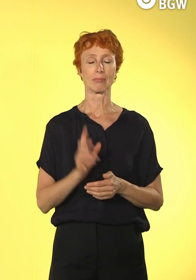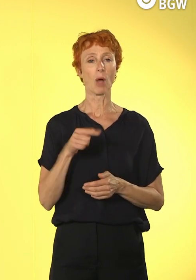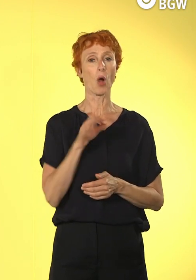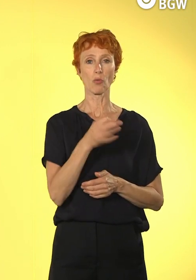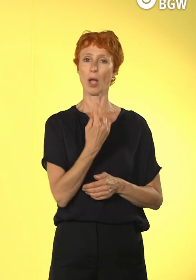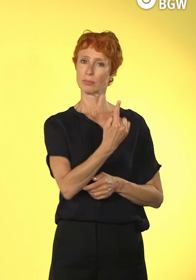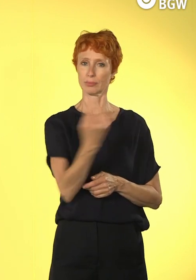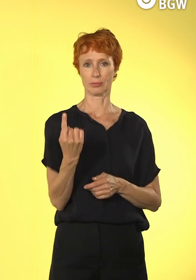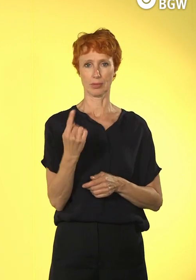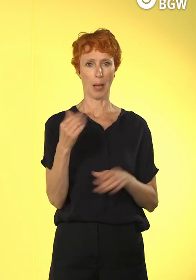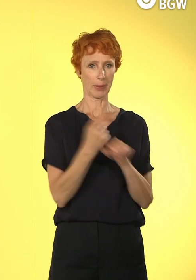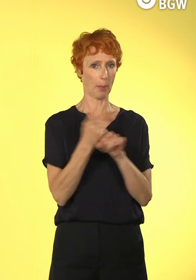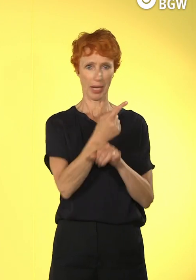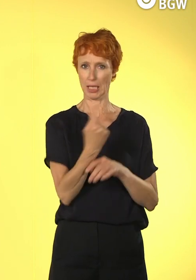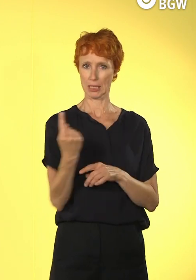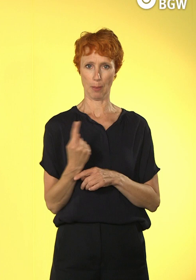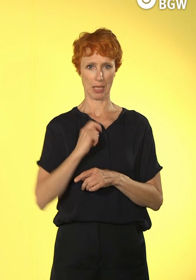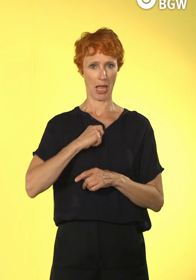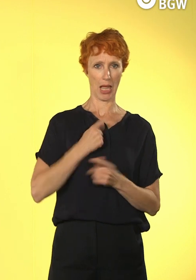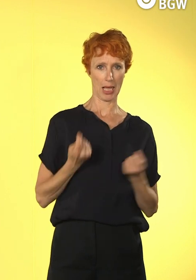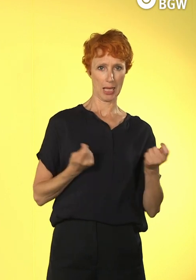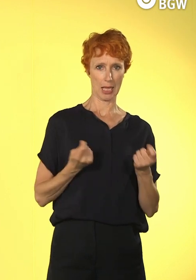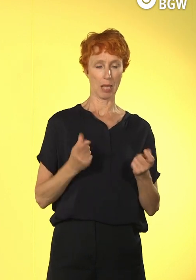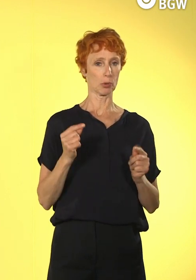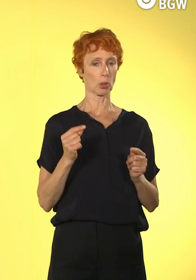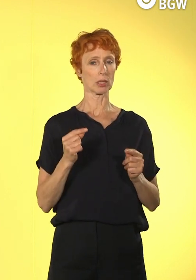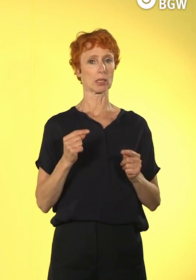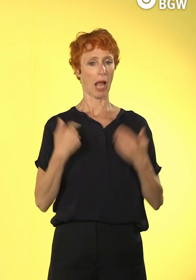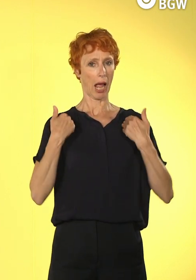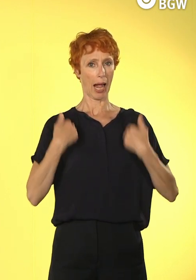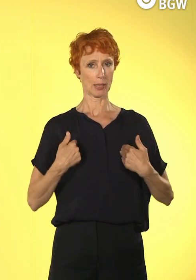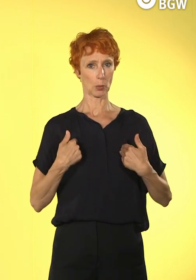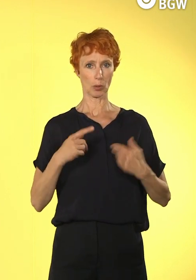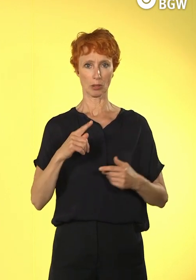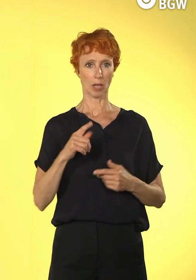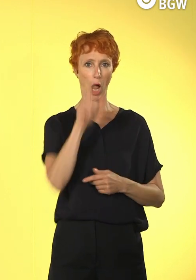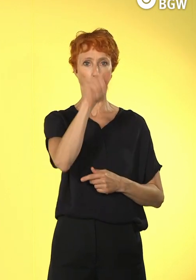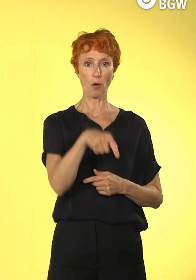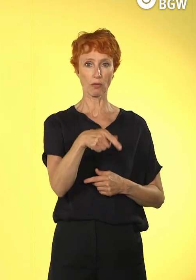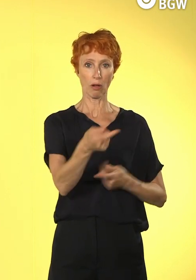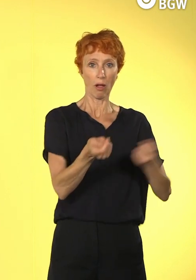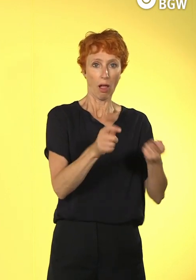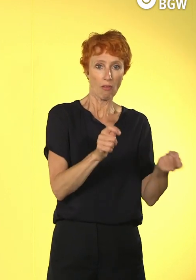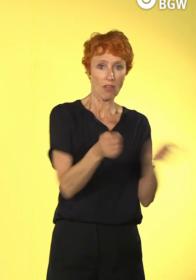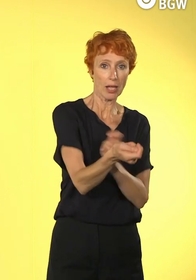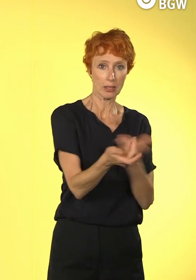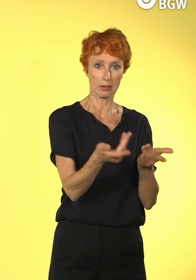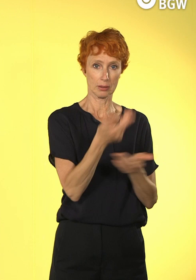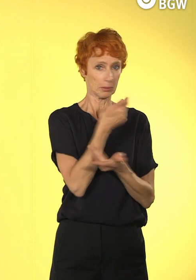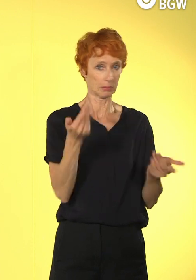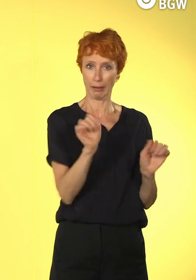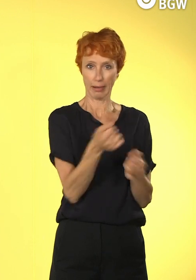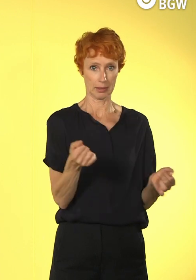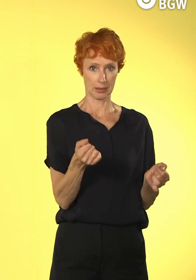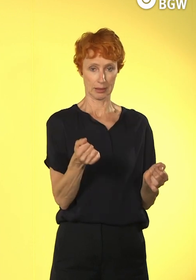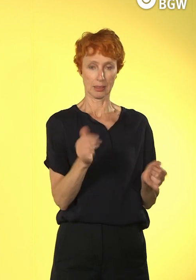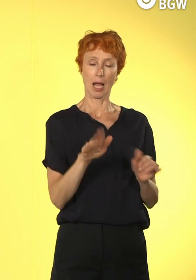Wir können nicht Haltungen mechanisch verändern, sondern wir können einladen, wir können Anknüpfungspunkte finden und ich